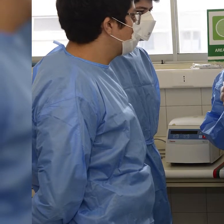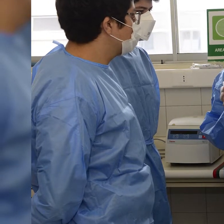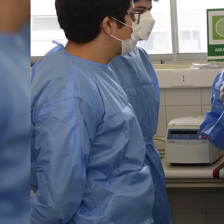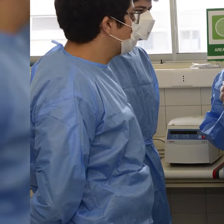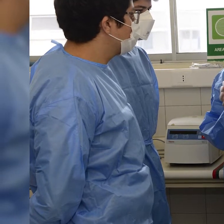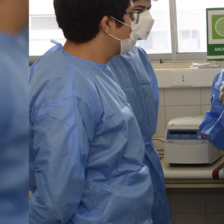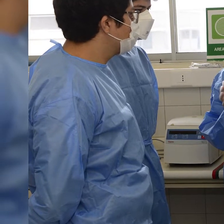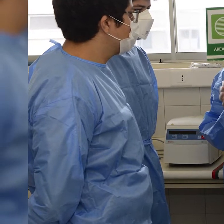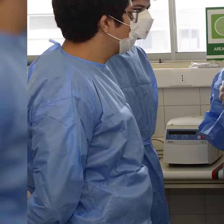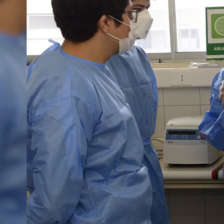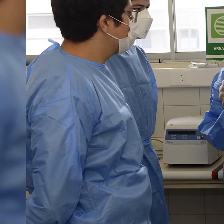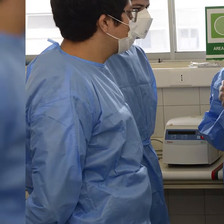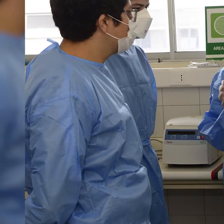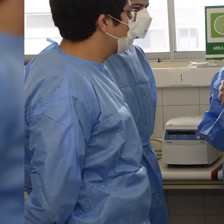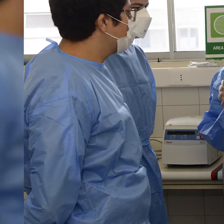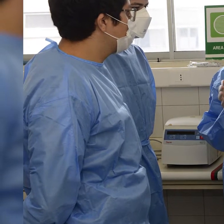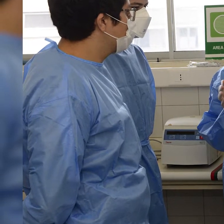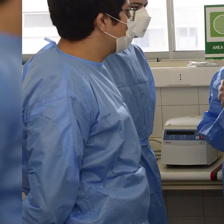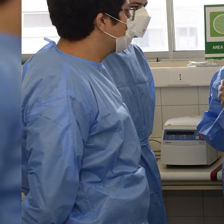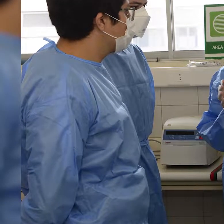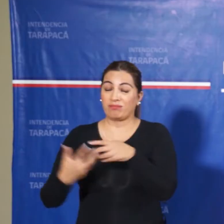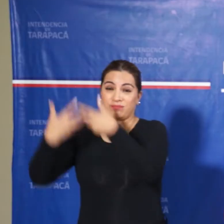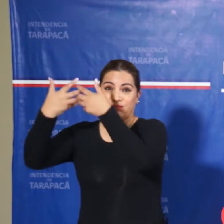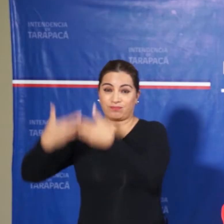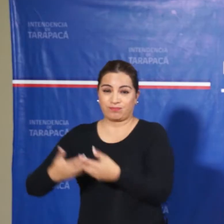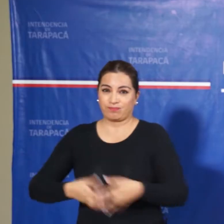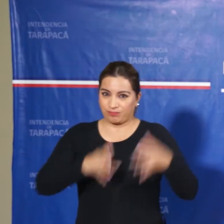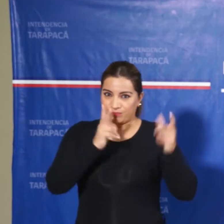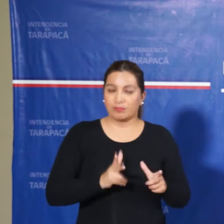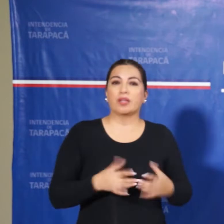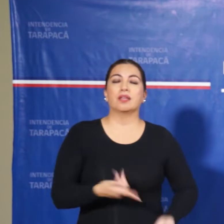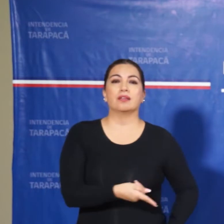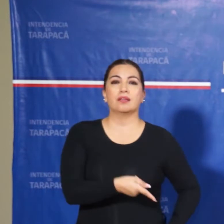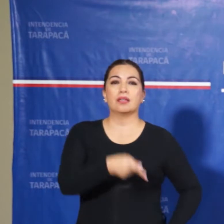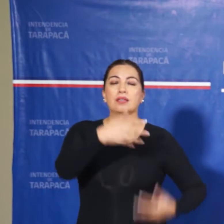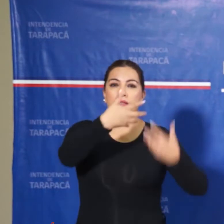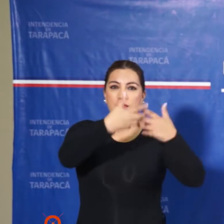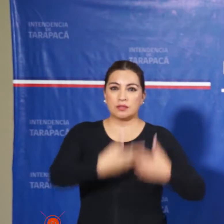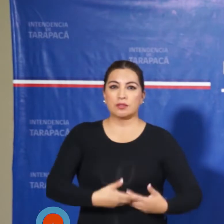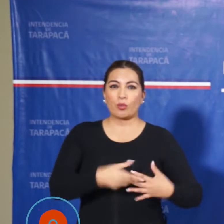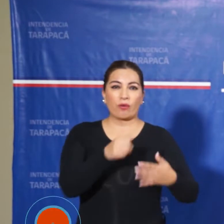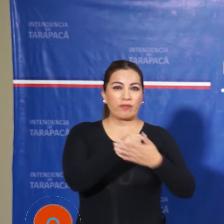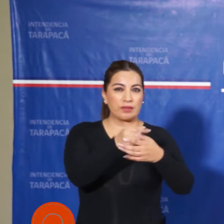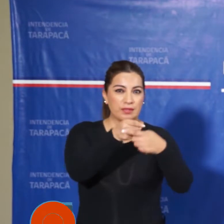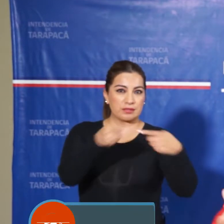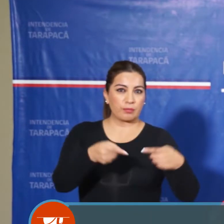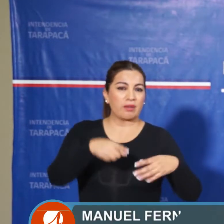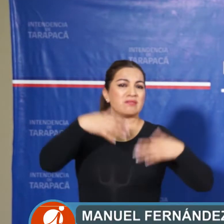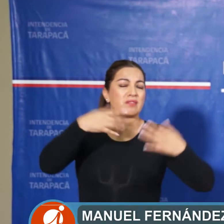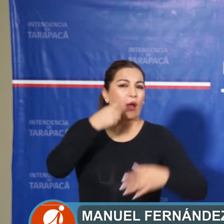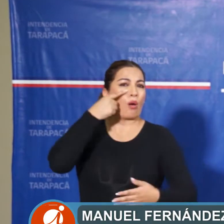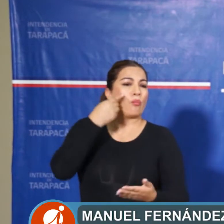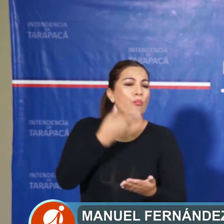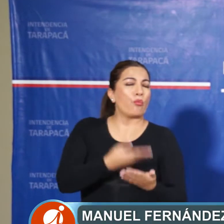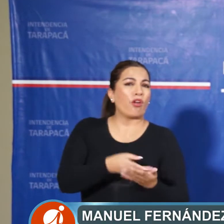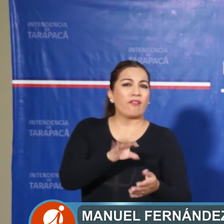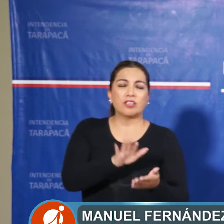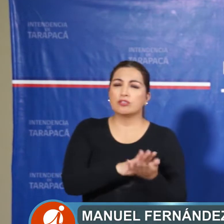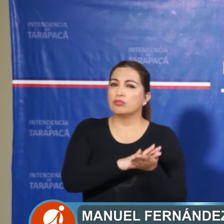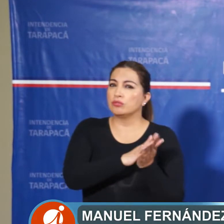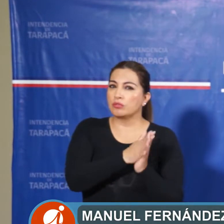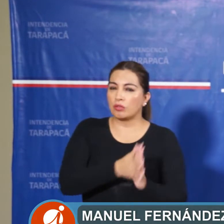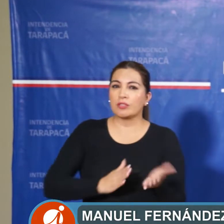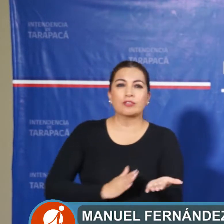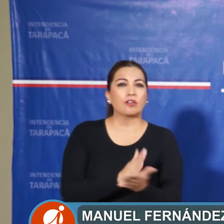potencialidades de esta innovadora máquina. Este equipo ha sido, digamos, durante el fin de semana probado, puesto en marcha por